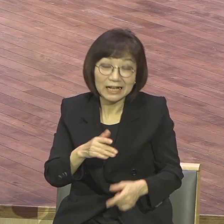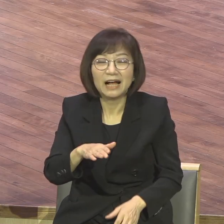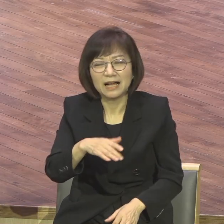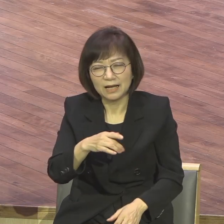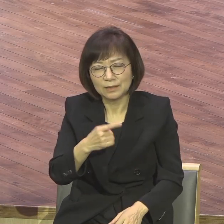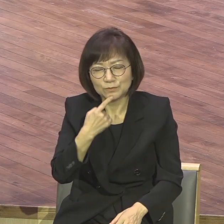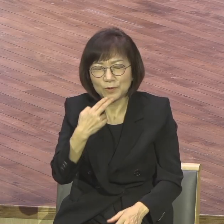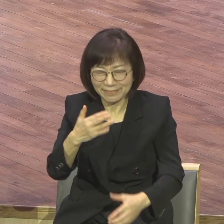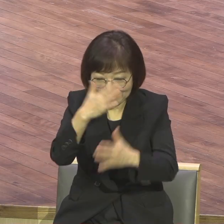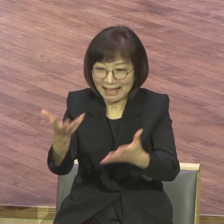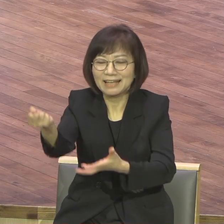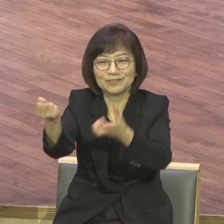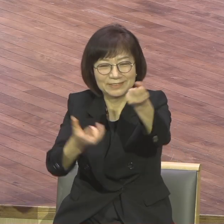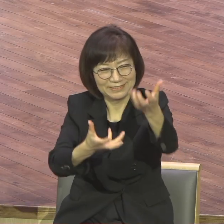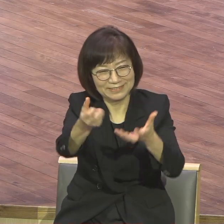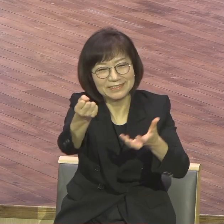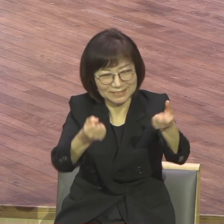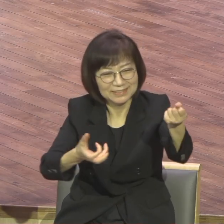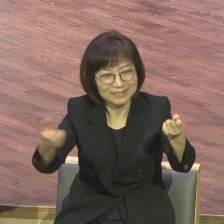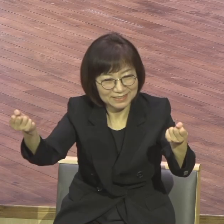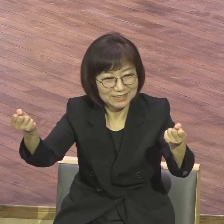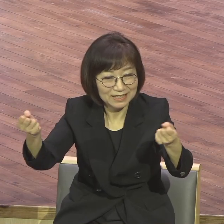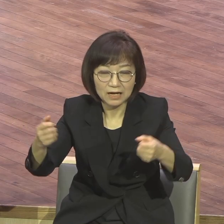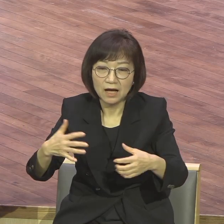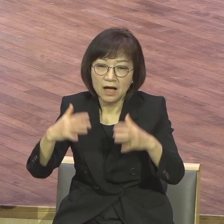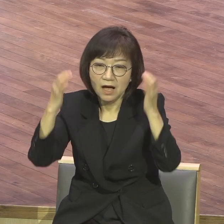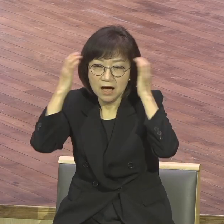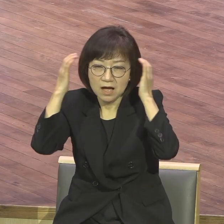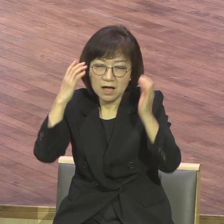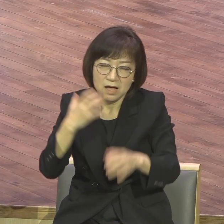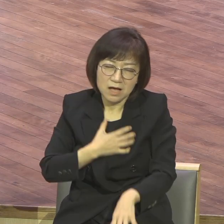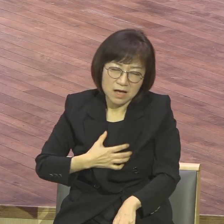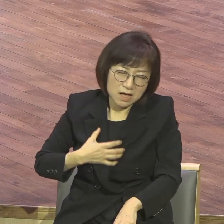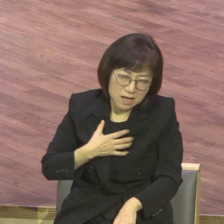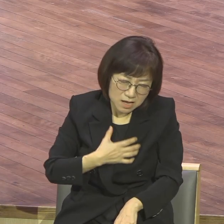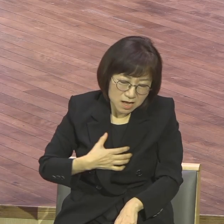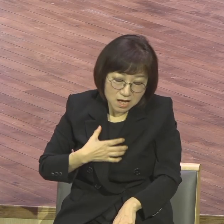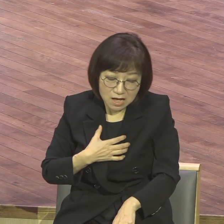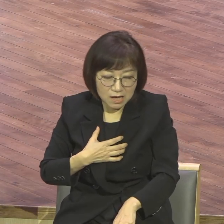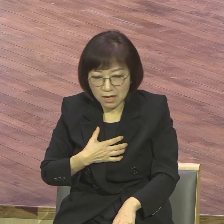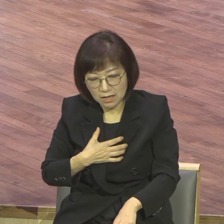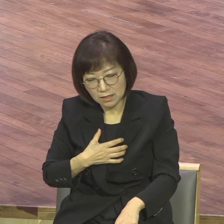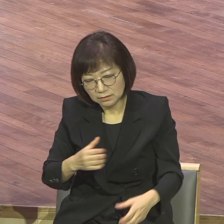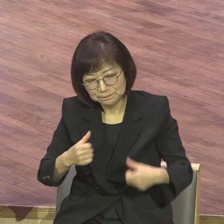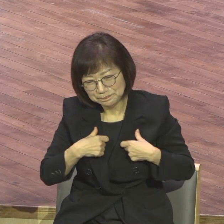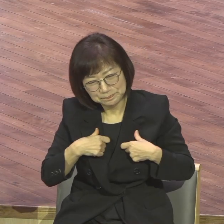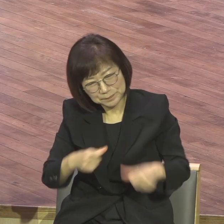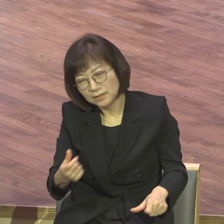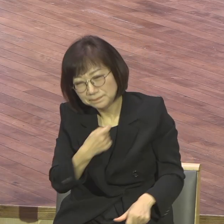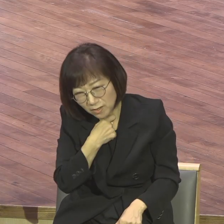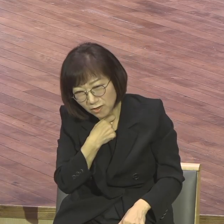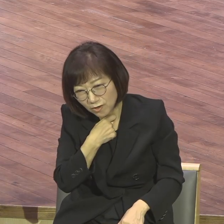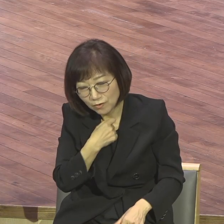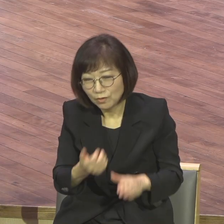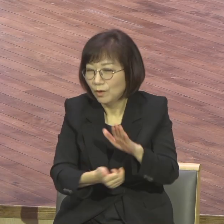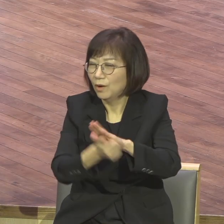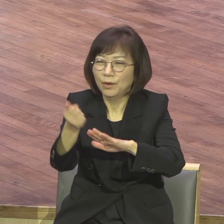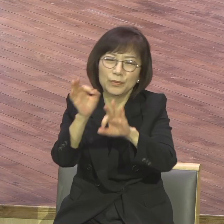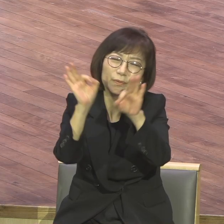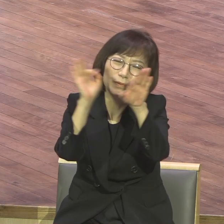극한 마지막 같은 마지막 다른 골목 같은 끝난 것 같은 그때에 아무 소망이 안 보이고 어림이 와서